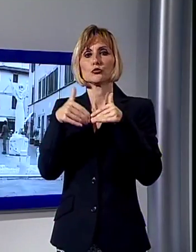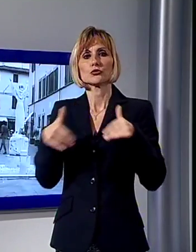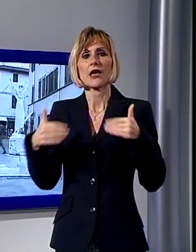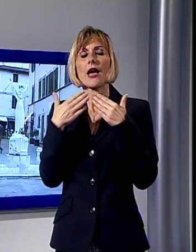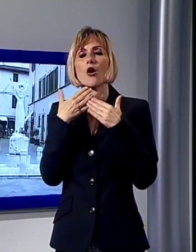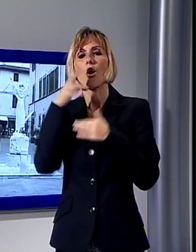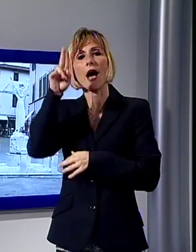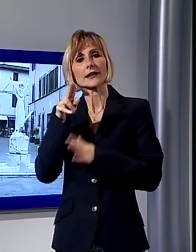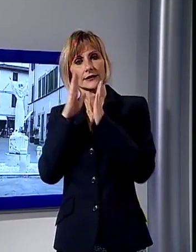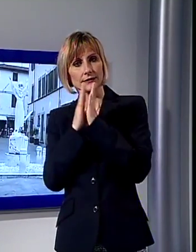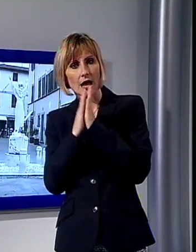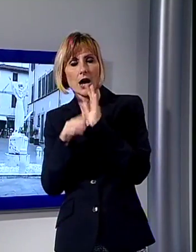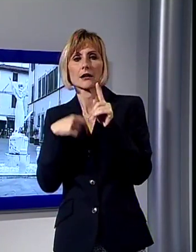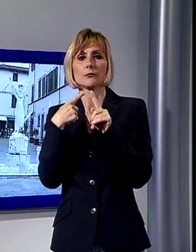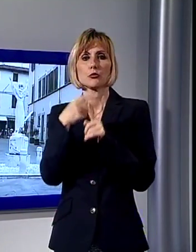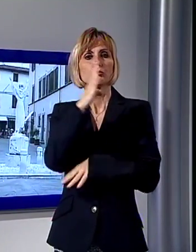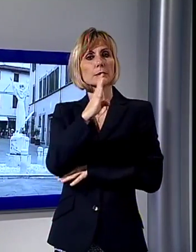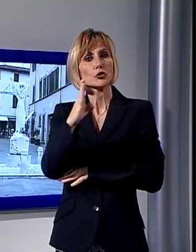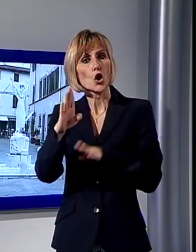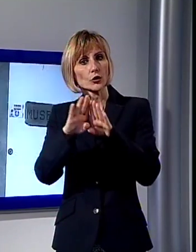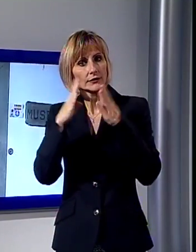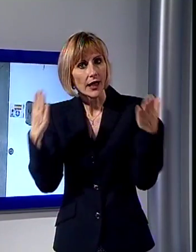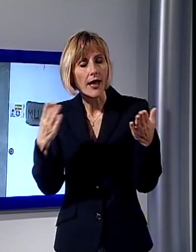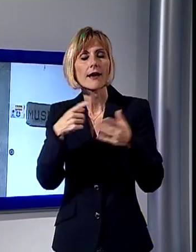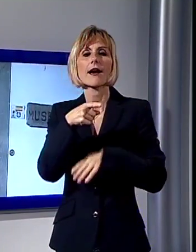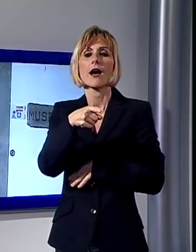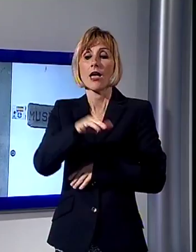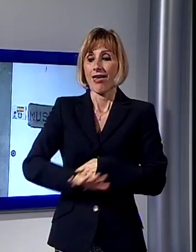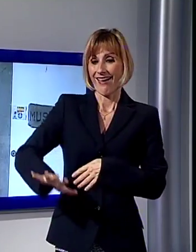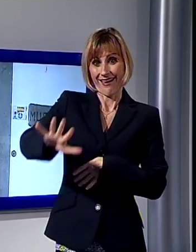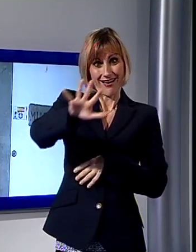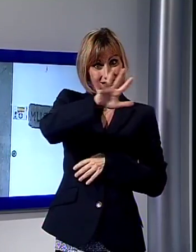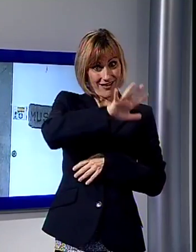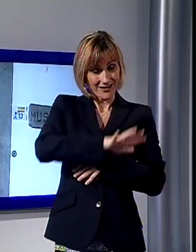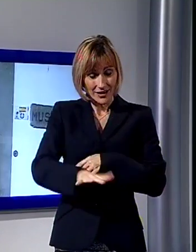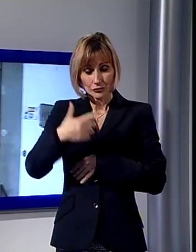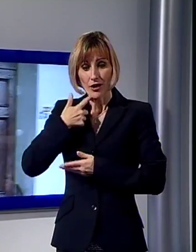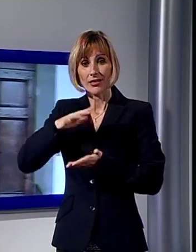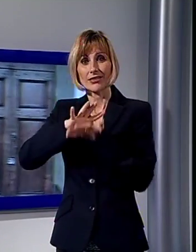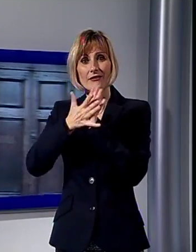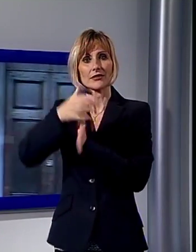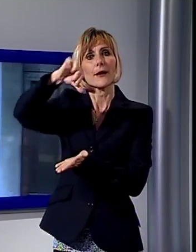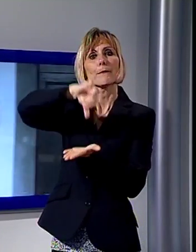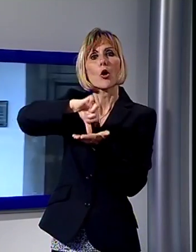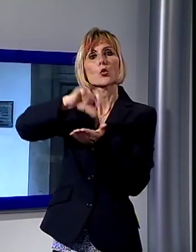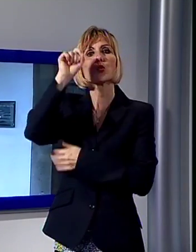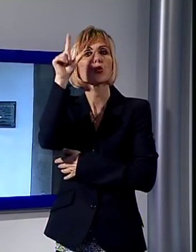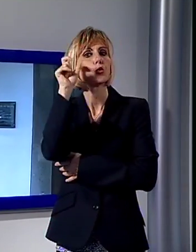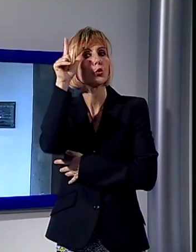alla biblioteca che nell'anno nuovo verrà ampliata, ecco in tutta quell'area dove si creerà un grosso polo culturale nel centro storico, avremo